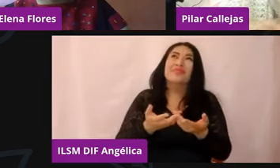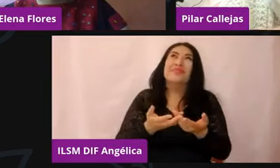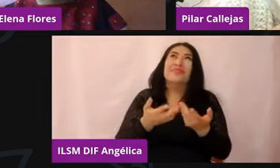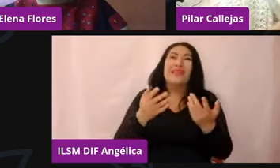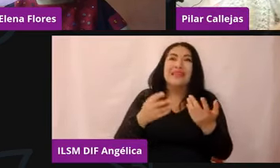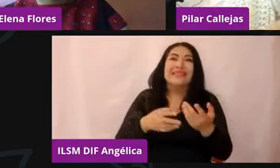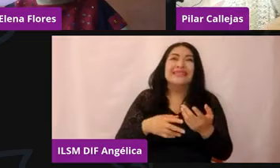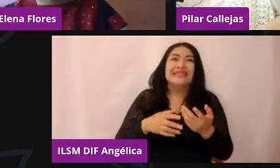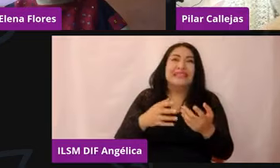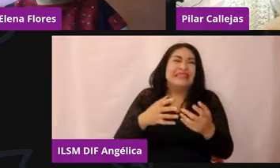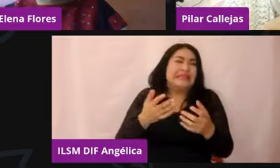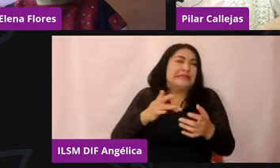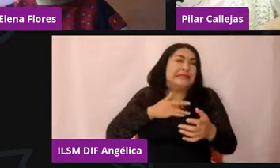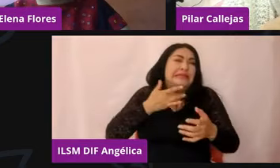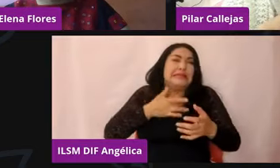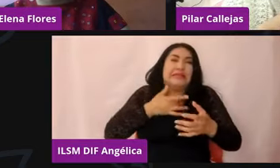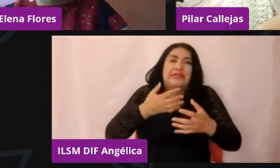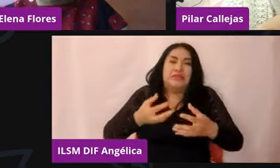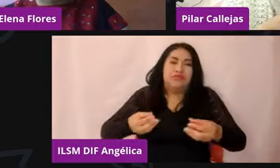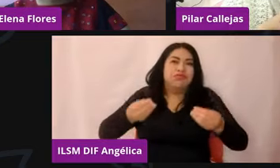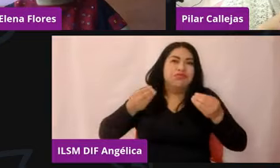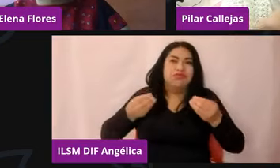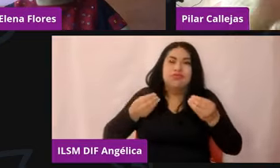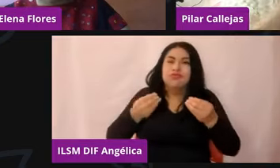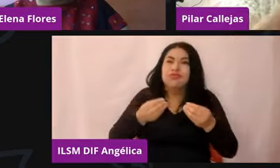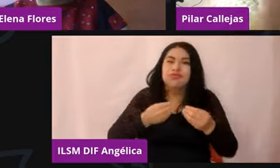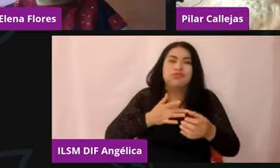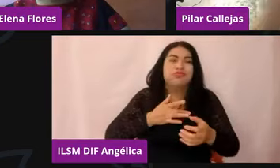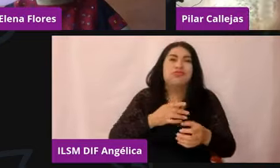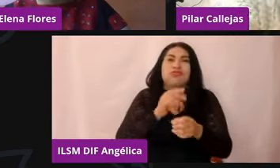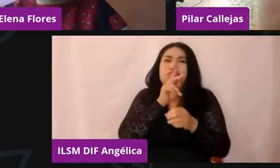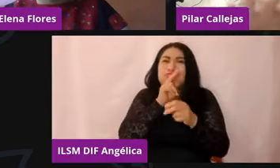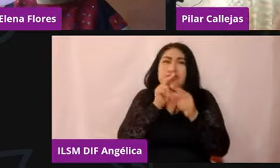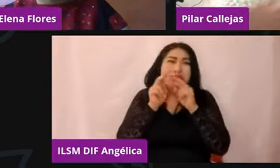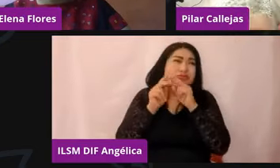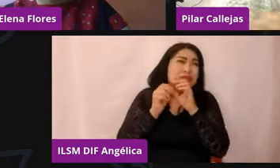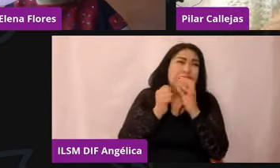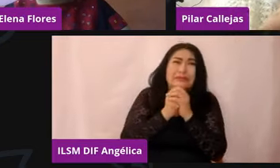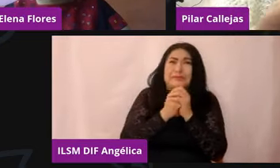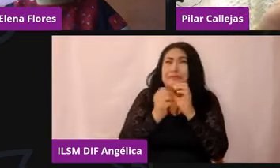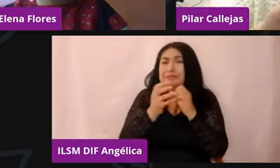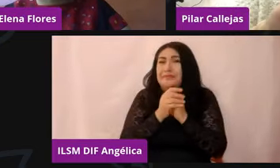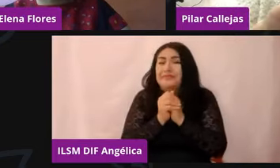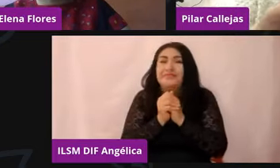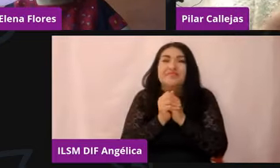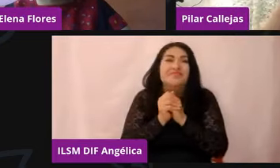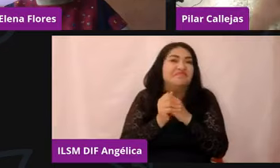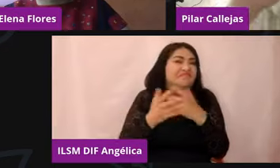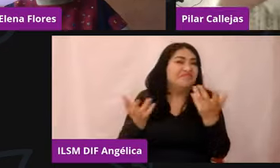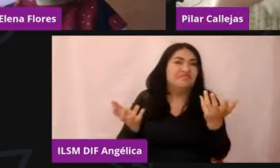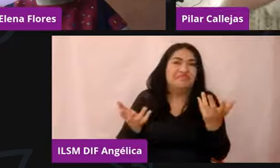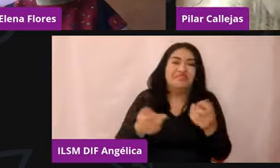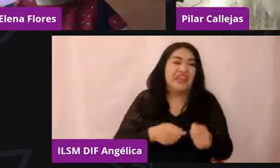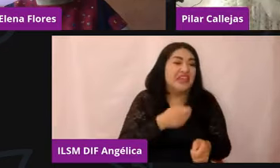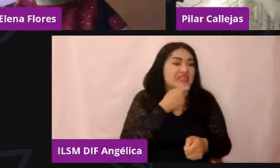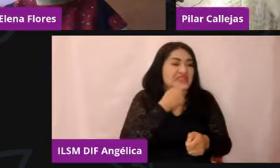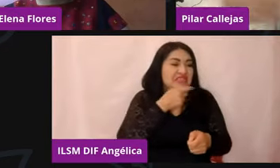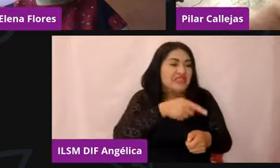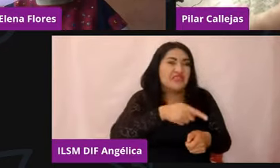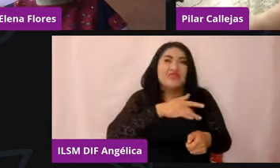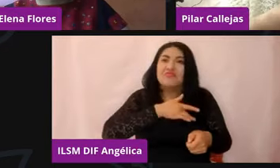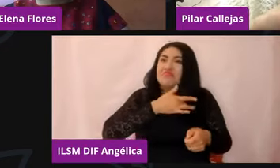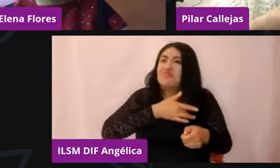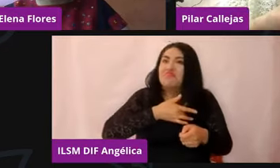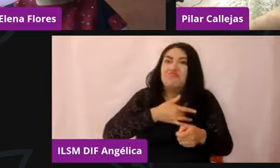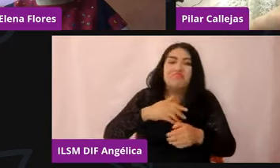angustia, ¿no? que se puede traducir en cualquier población, desde muy chiquitos hasta muy grandes,